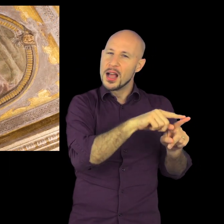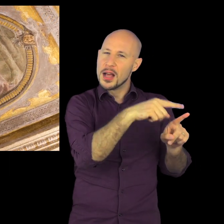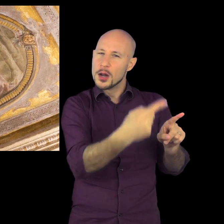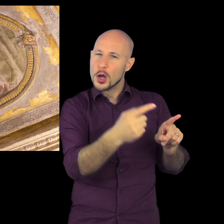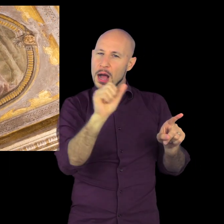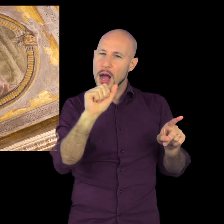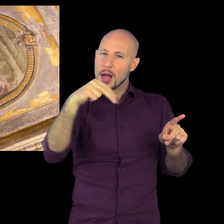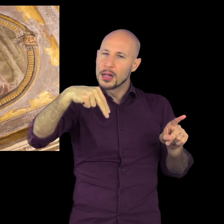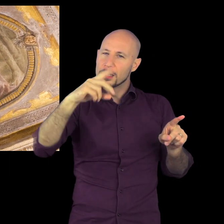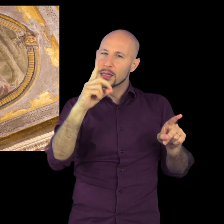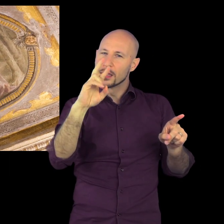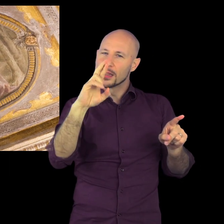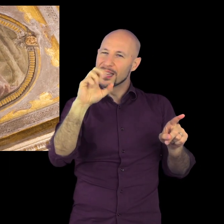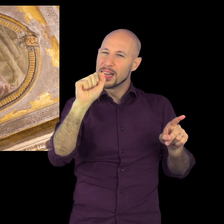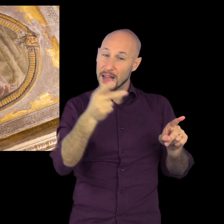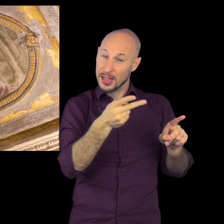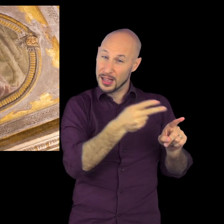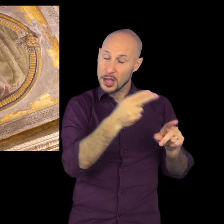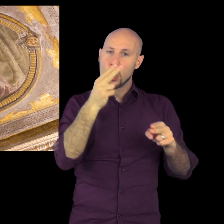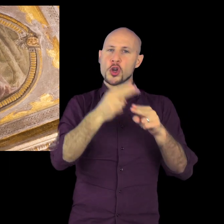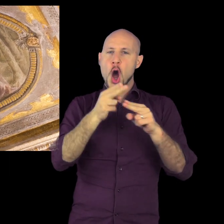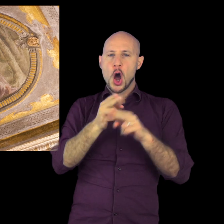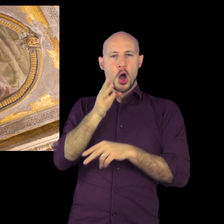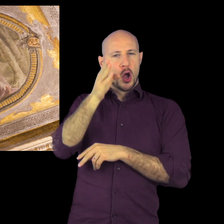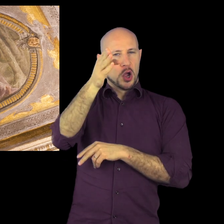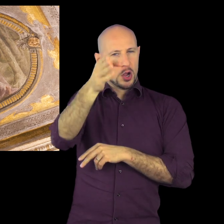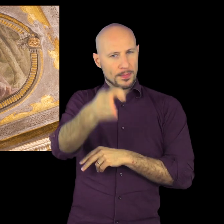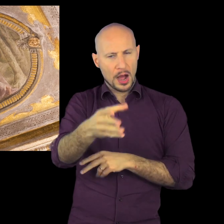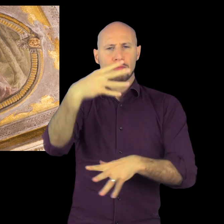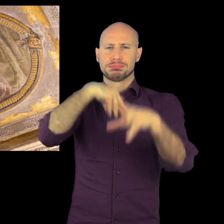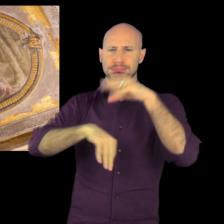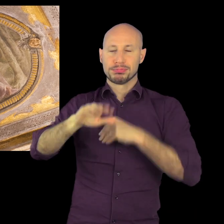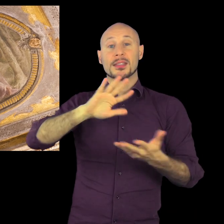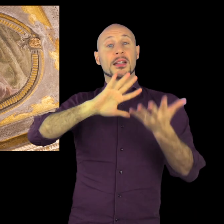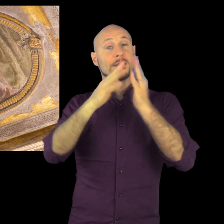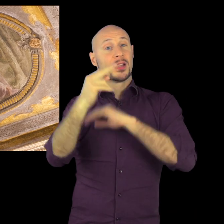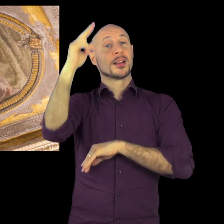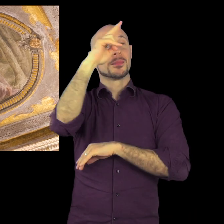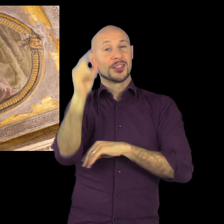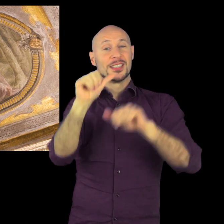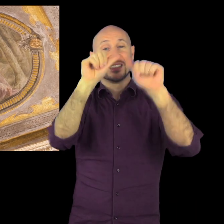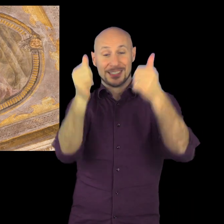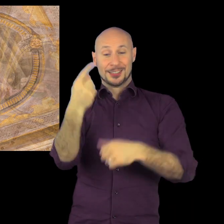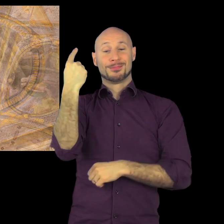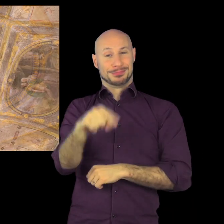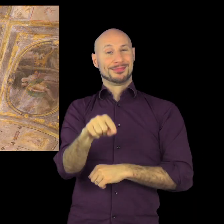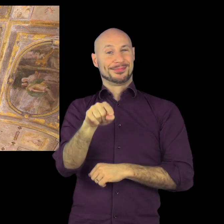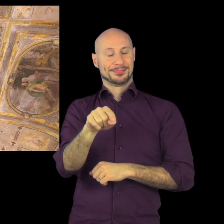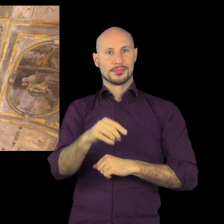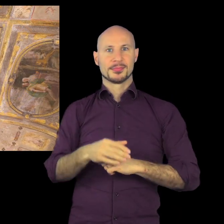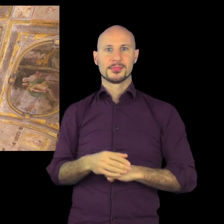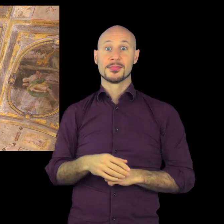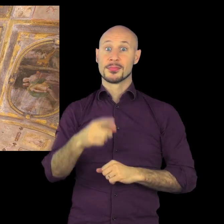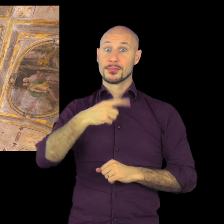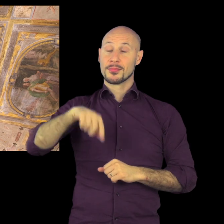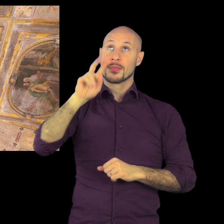le caratteristiche fondamentali del linguaggio pittorico di Semino e al contempo linguaggio pittorico strutturato proprio